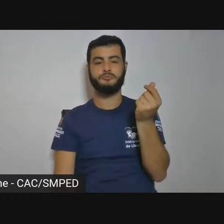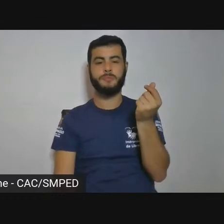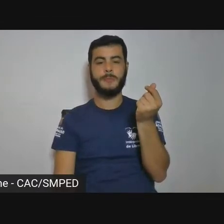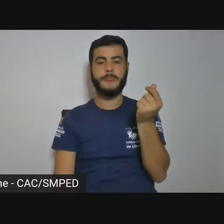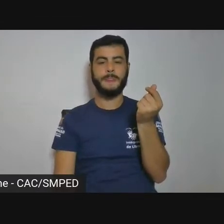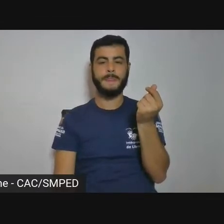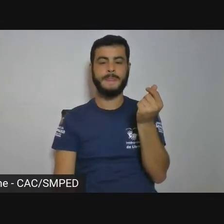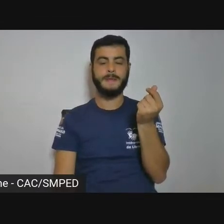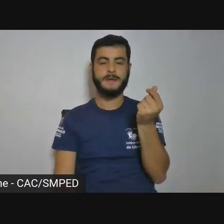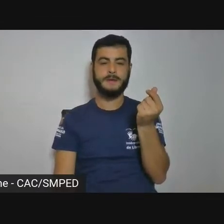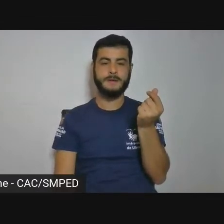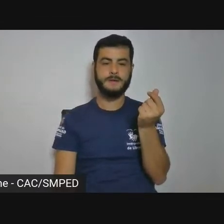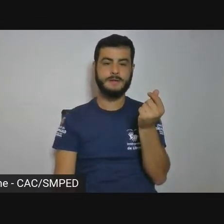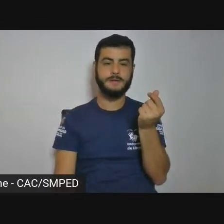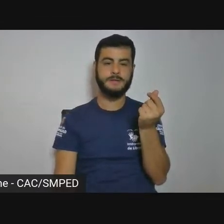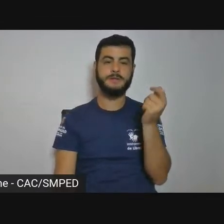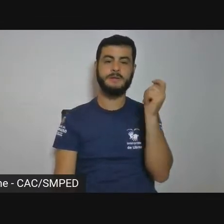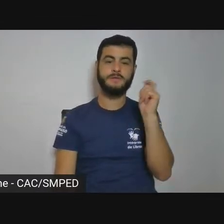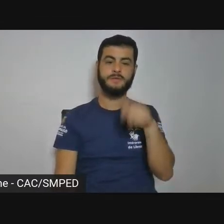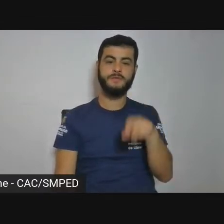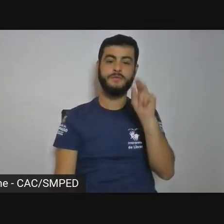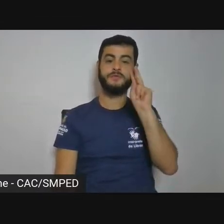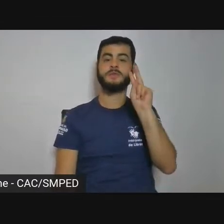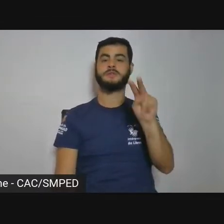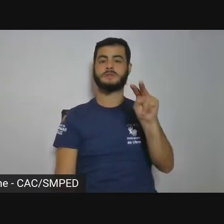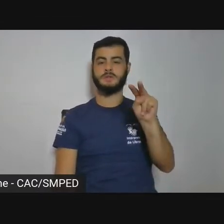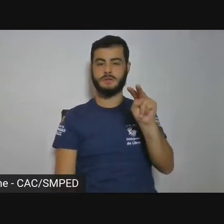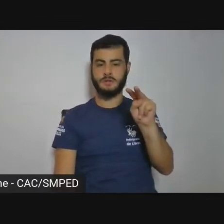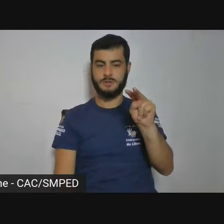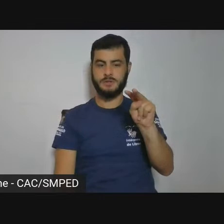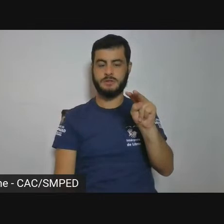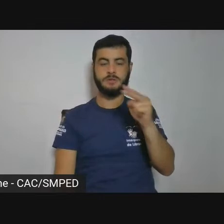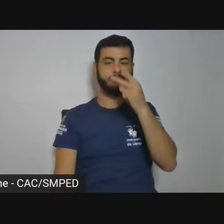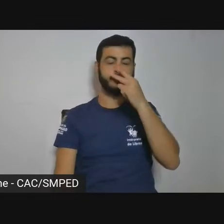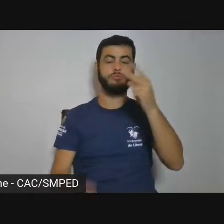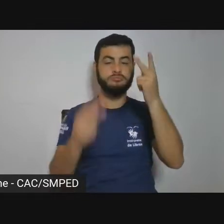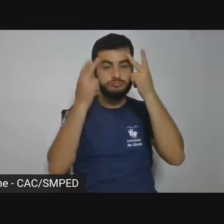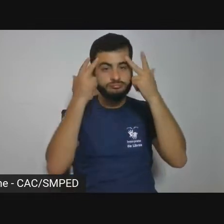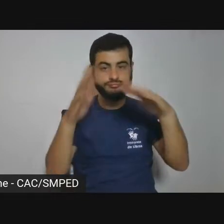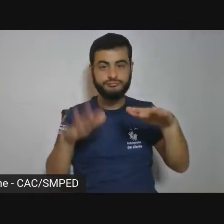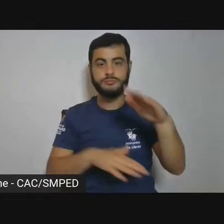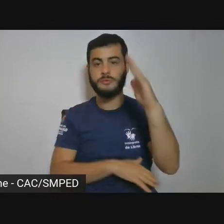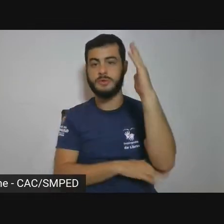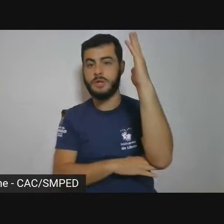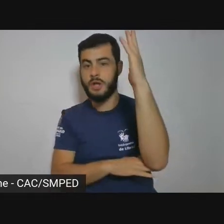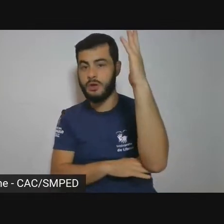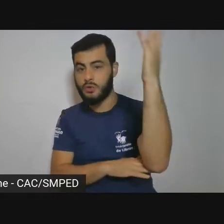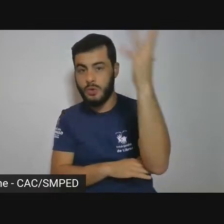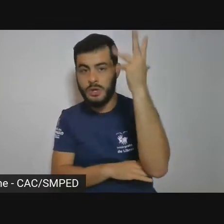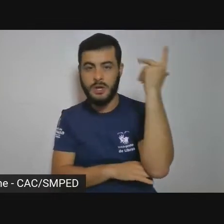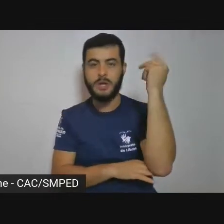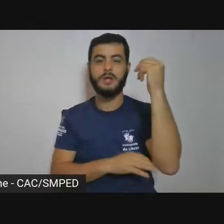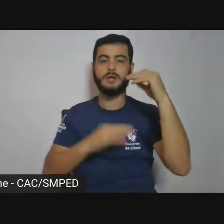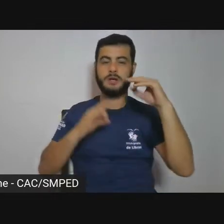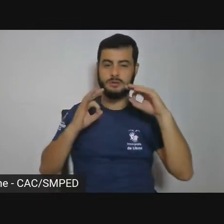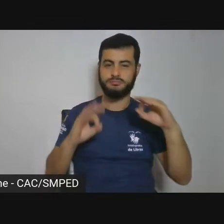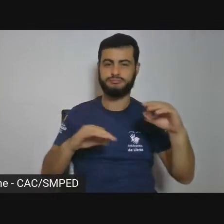virgens, são todos natureza praticamente pura.